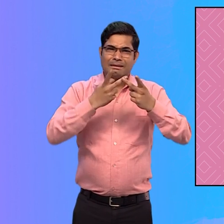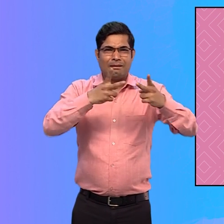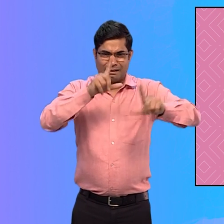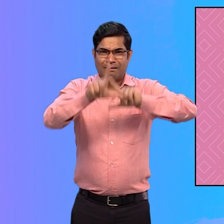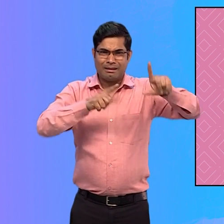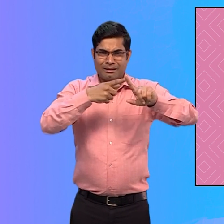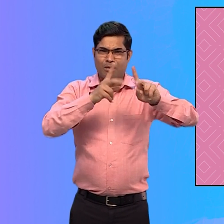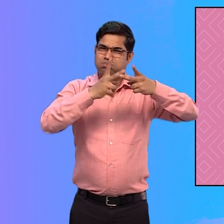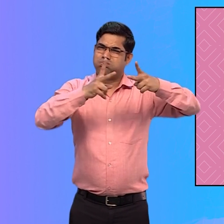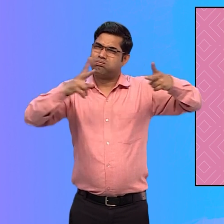मदद करता है